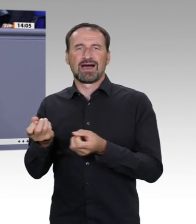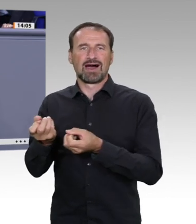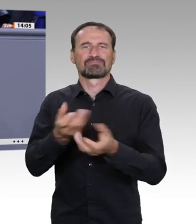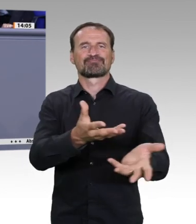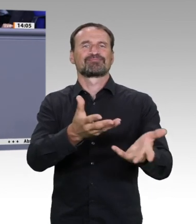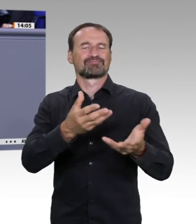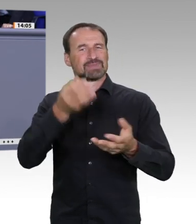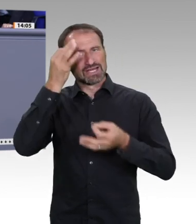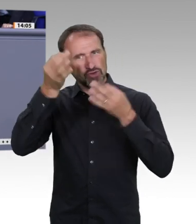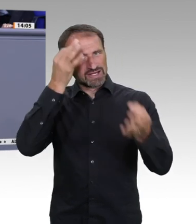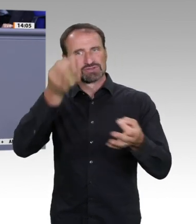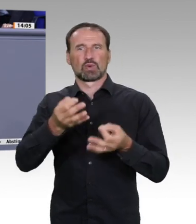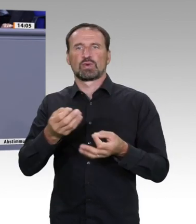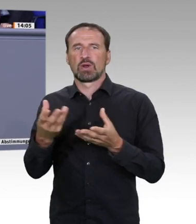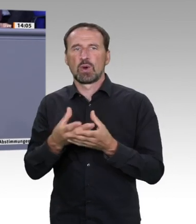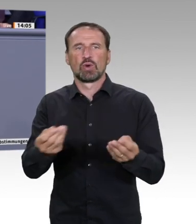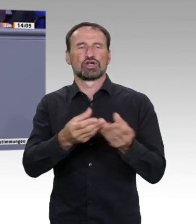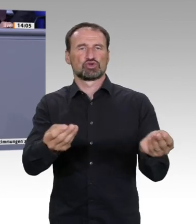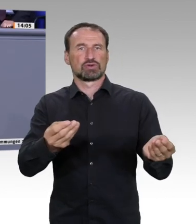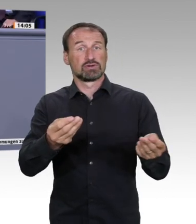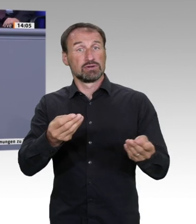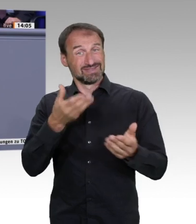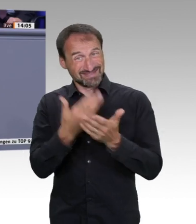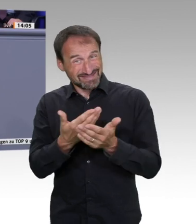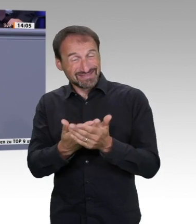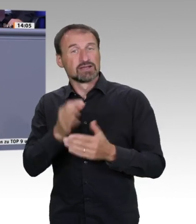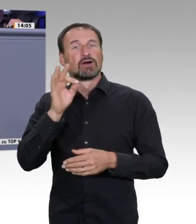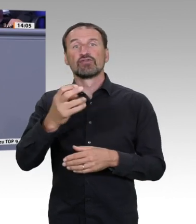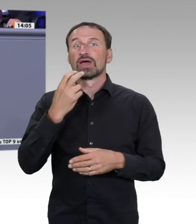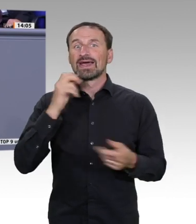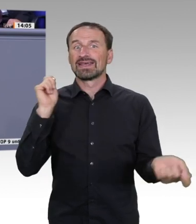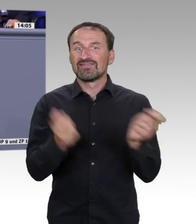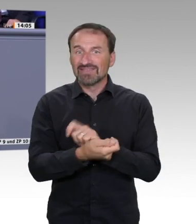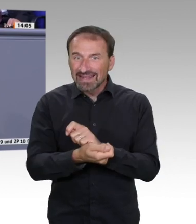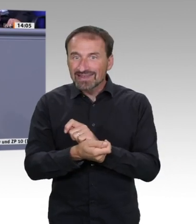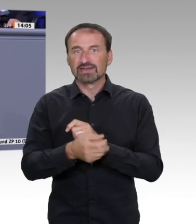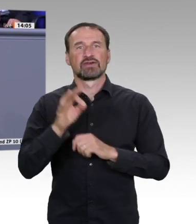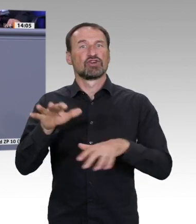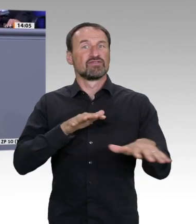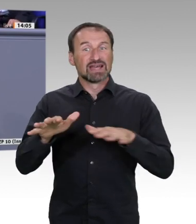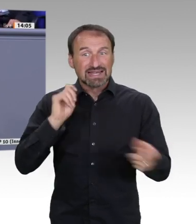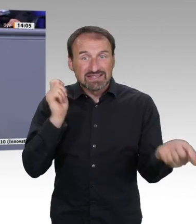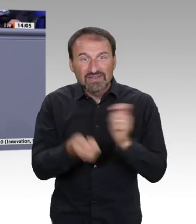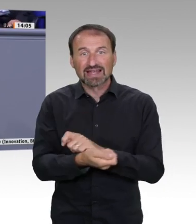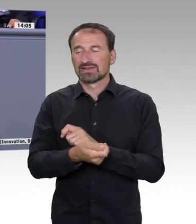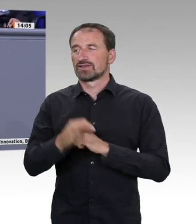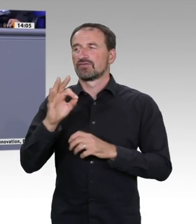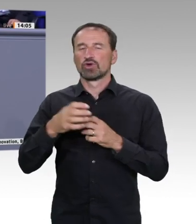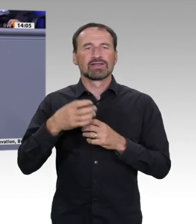nämlich die gesellschaftliche und wirtschaftliche Entwicklung unseres Landes und helfen dabei, die gesellschaftliche Transformation zum